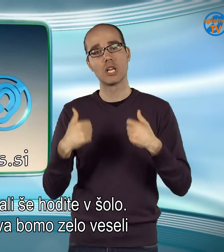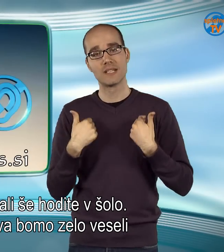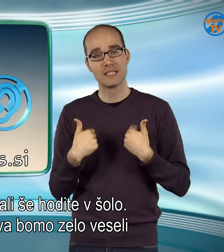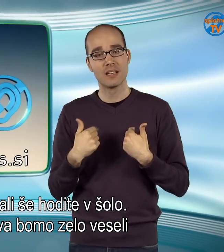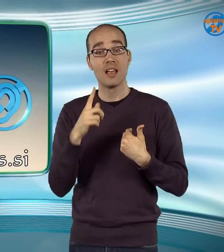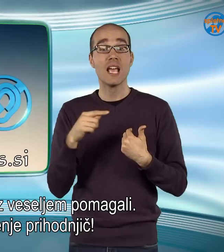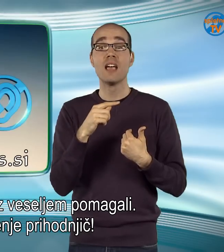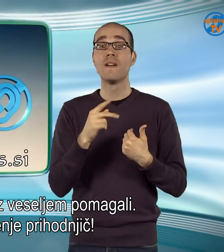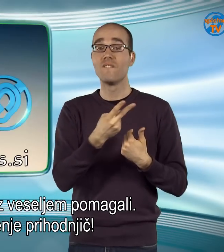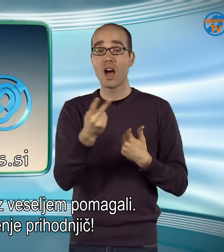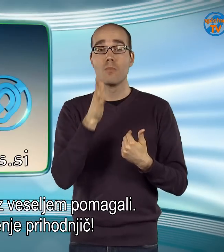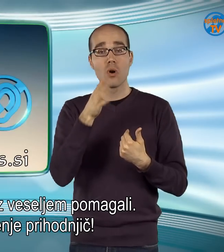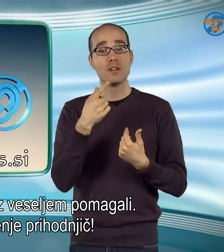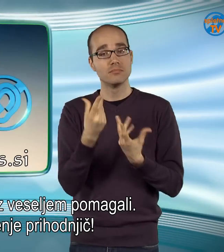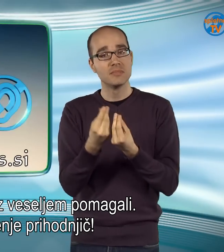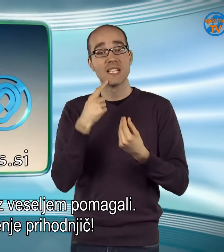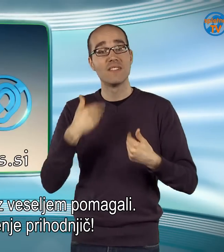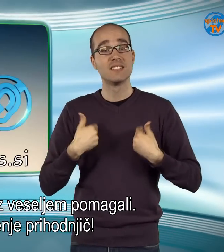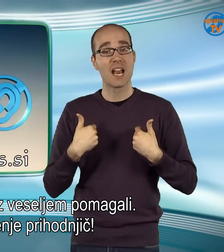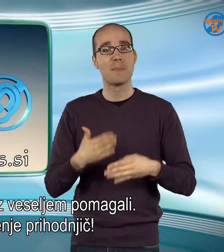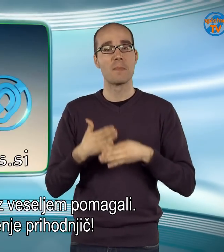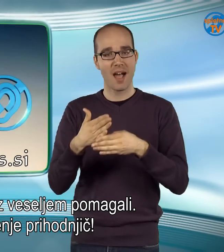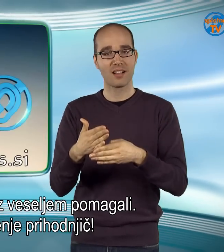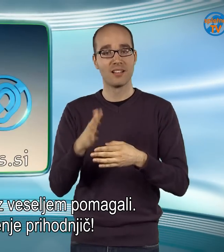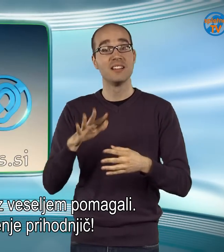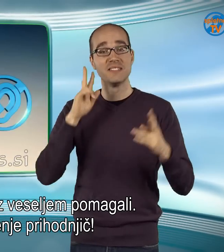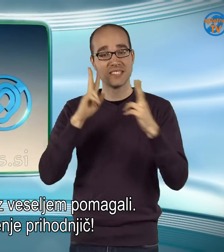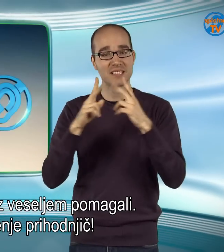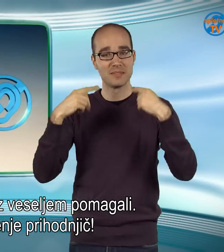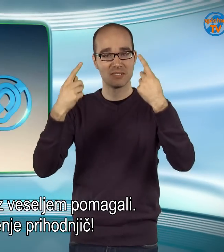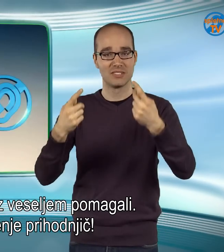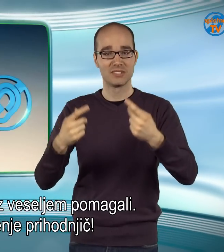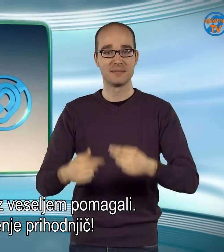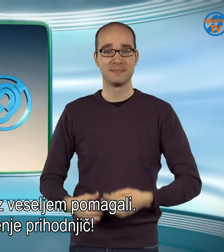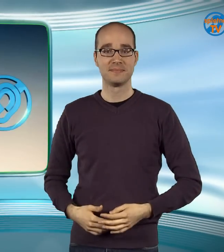zelo veseli in vam bomo z veseljem pomagali. Na svidenje, prihodnič.